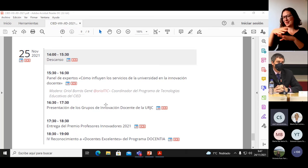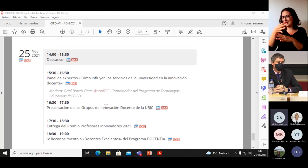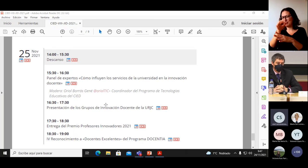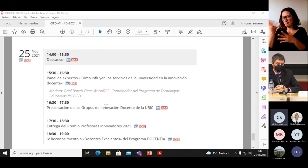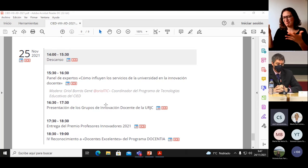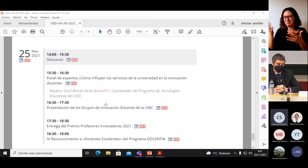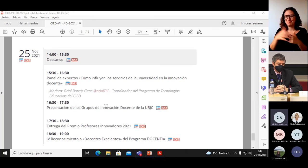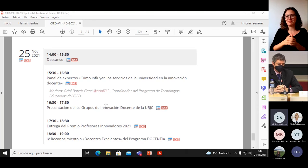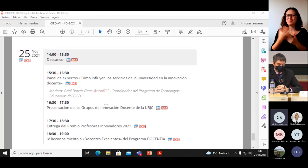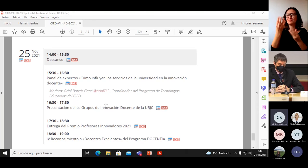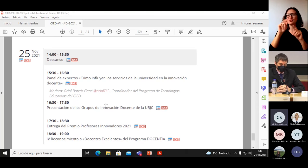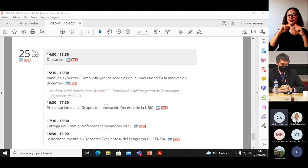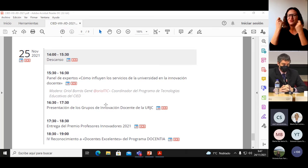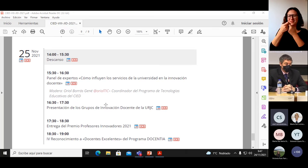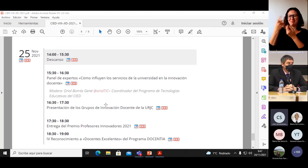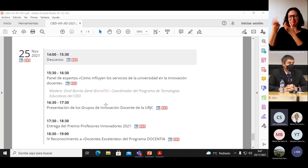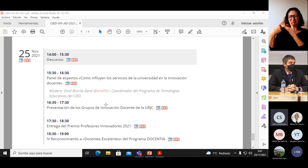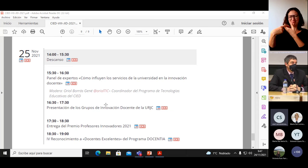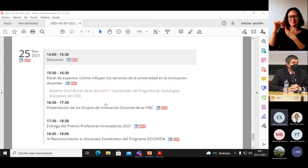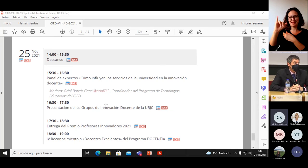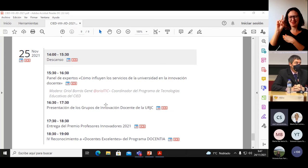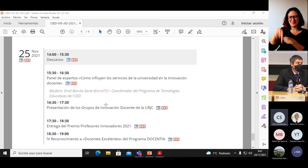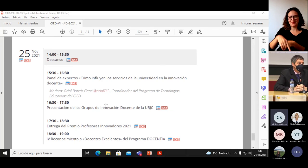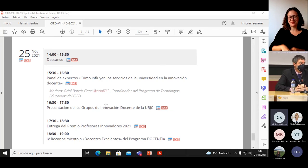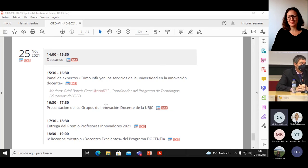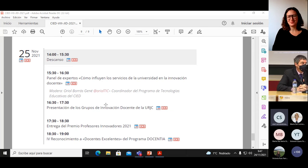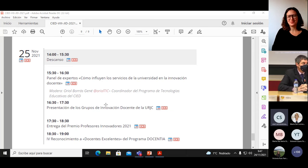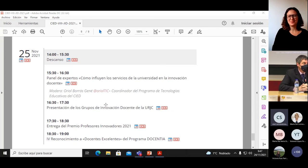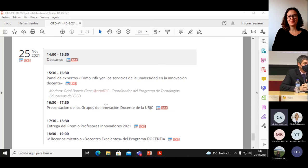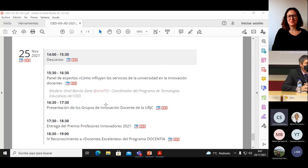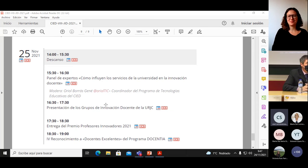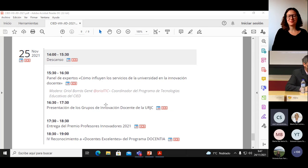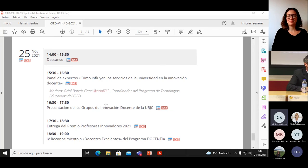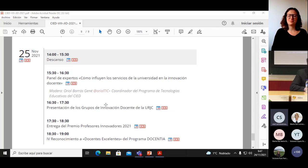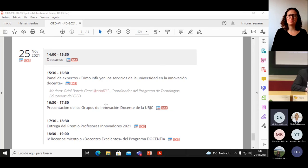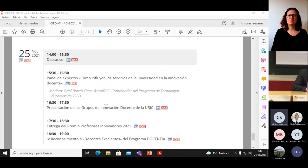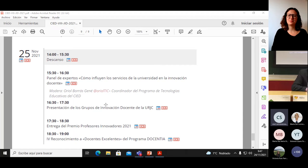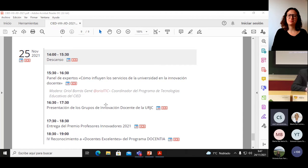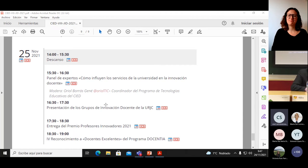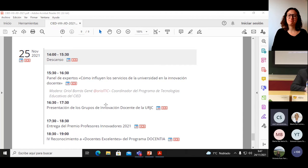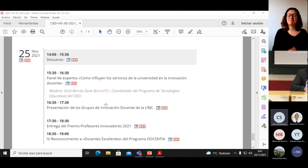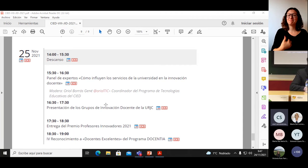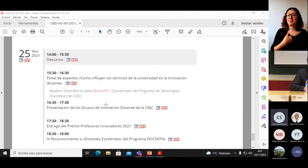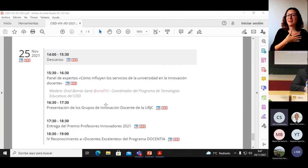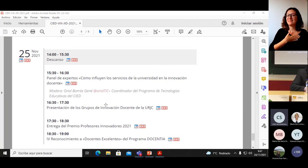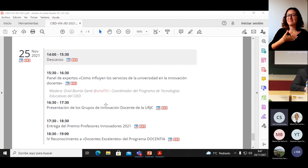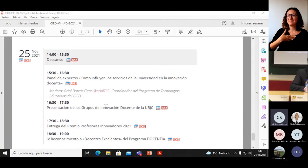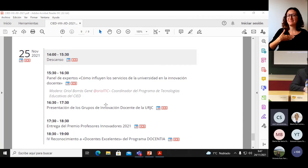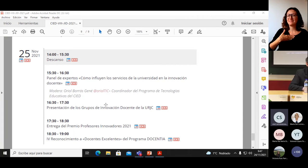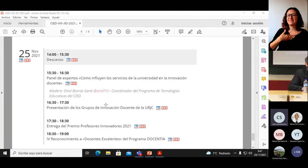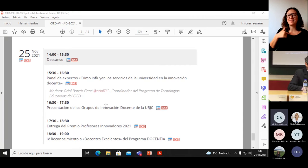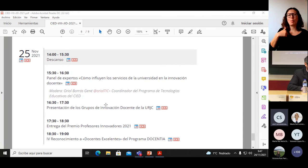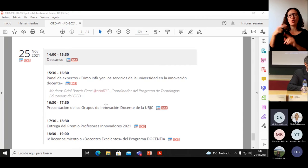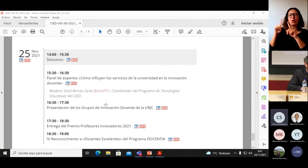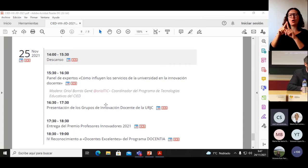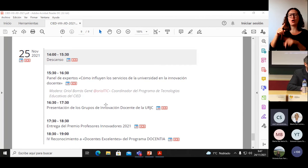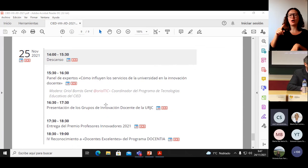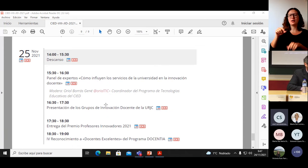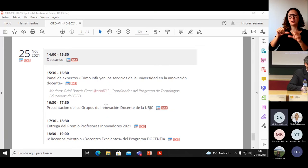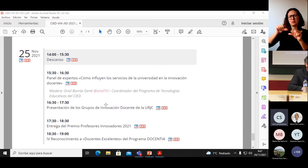muchos por Teams. Por mi parte, simplemente quería, y para no repetirme con otros años,